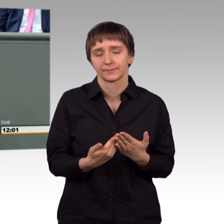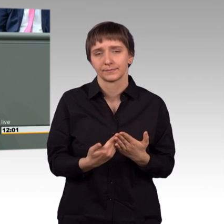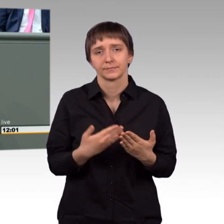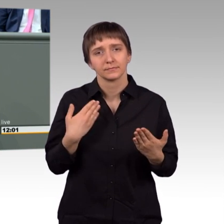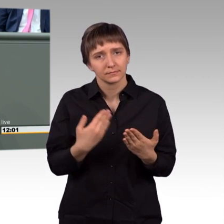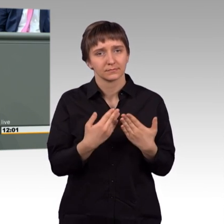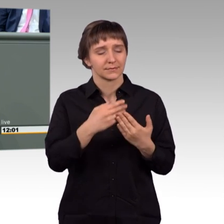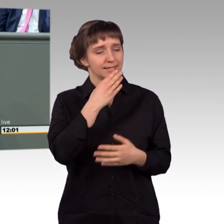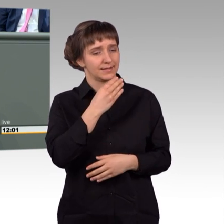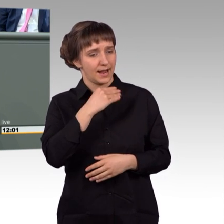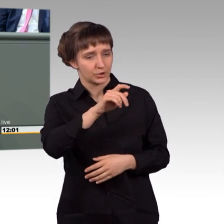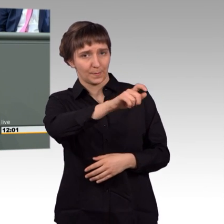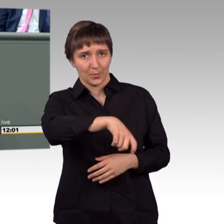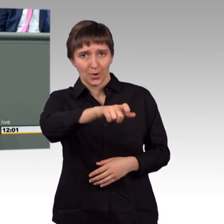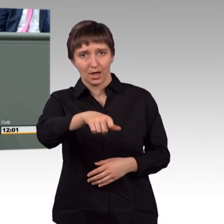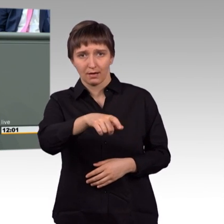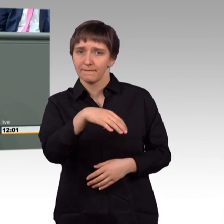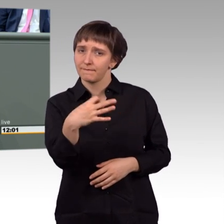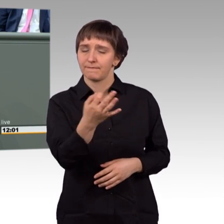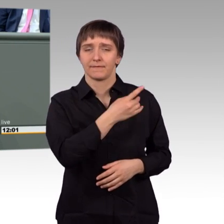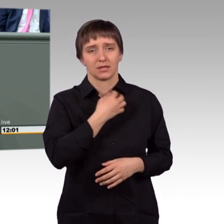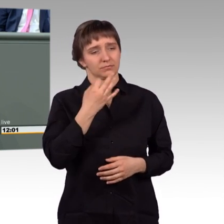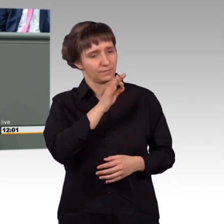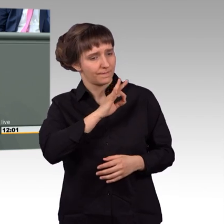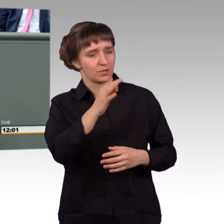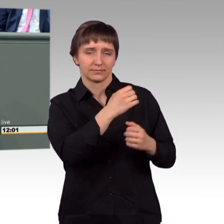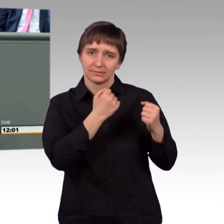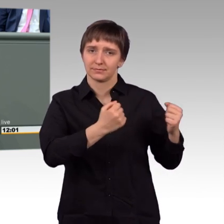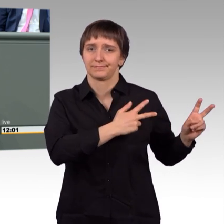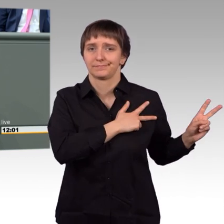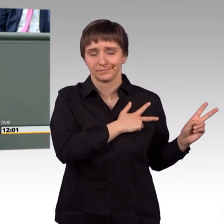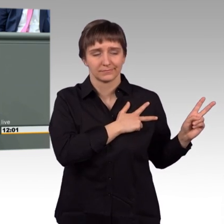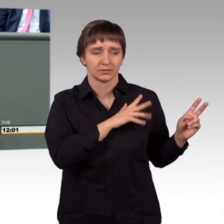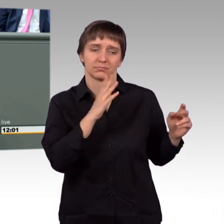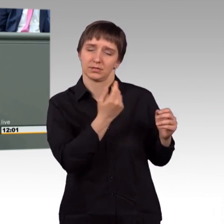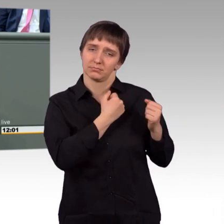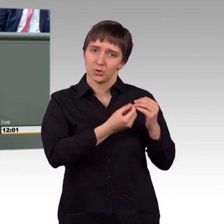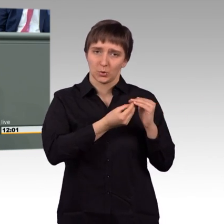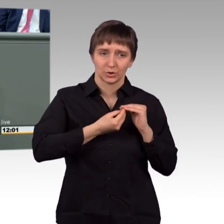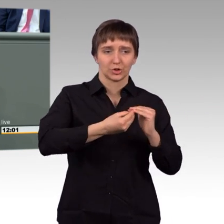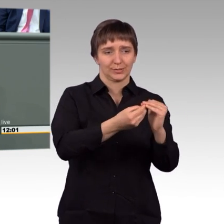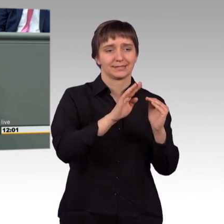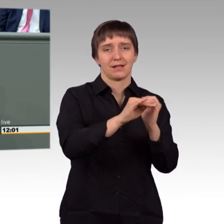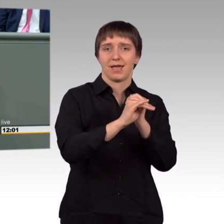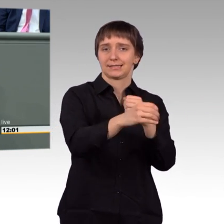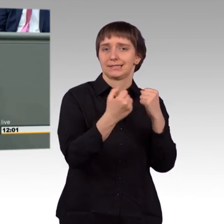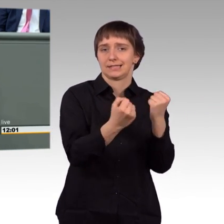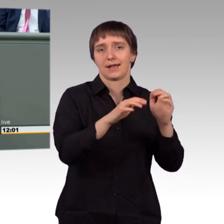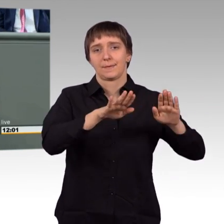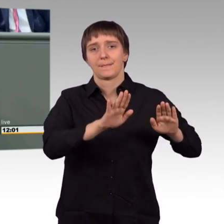Bürgerinnen und Bürgern versichern, dass wir sie unterstützen bei ihrem Versuch, die Sicherheit des Landes zu gewährleisten und Frieden mit der Region zu